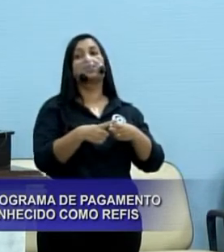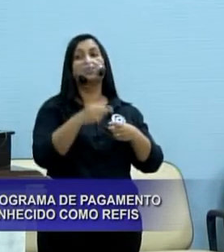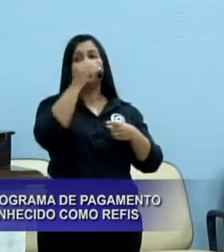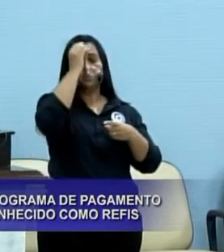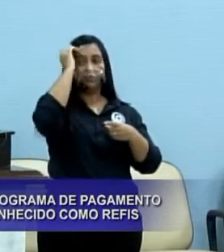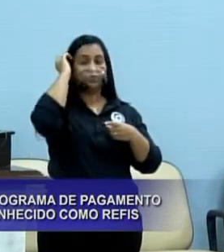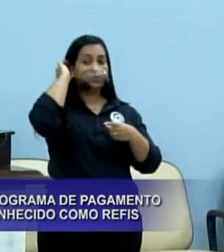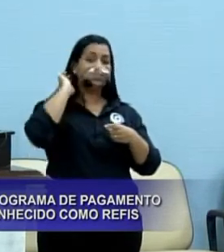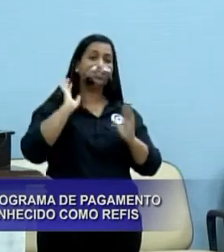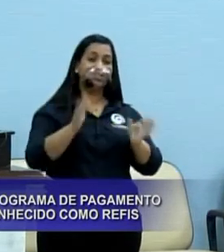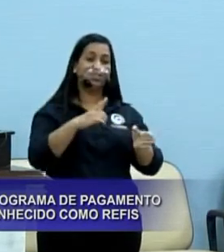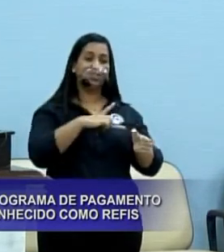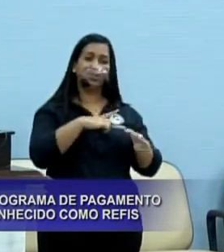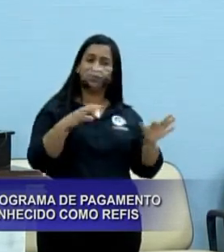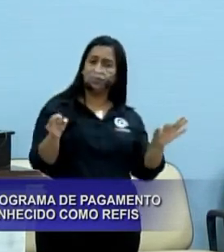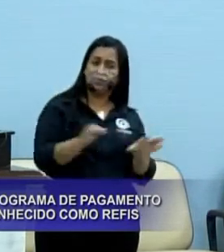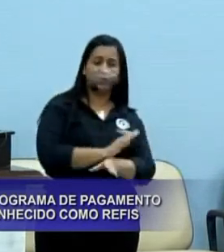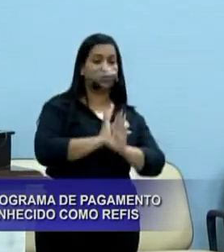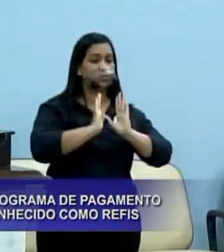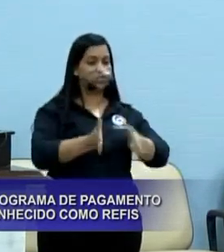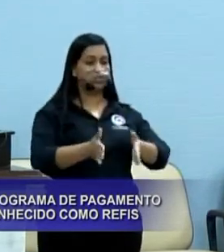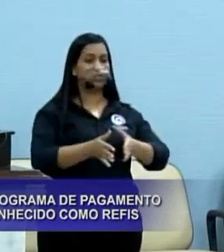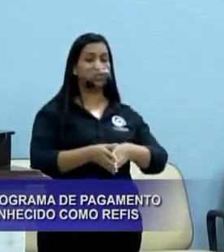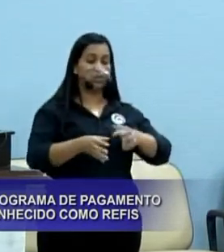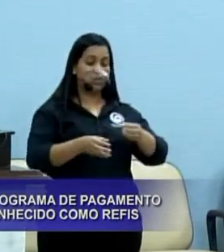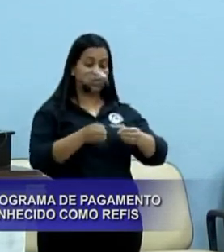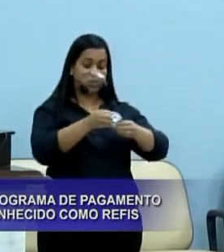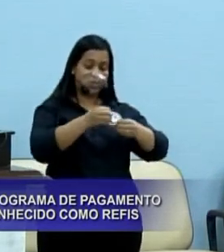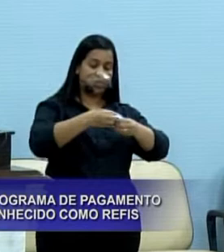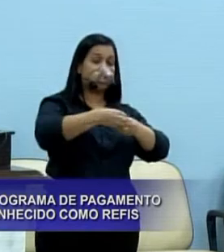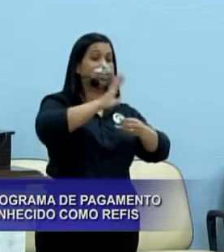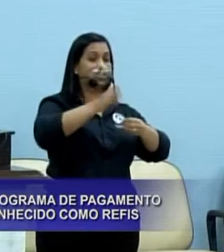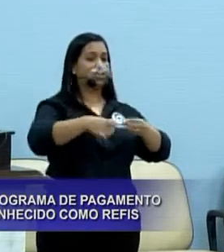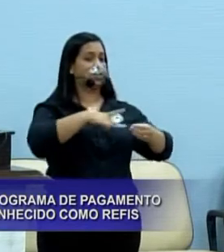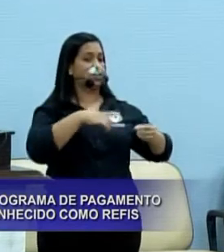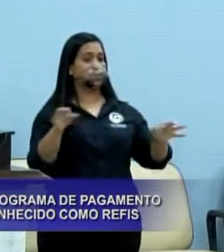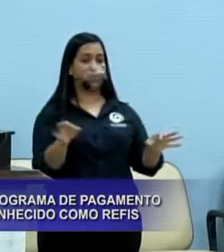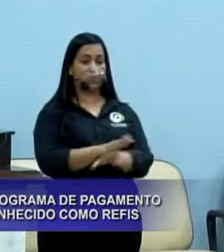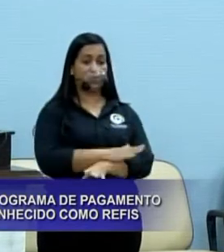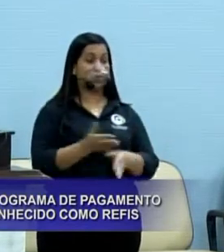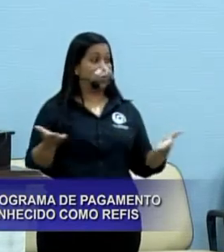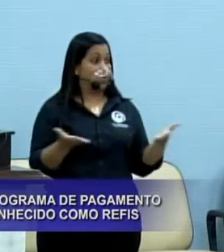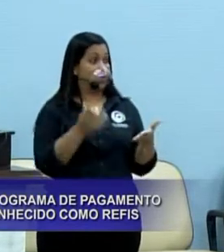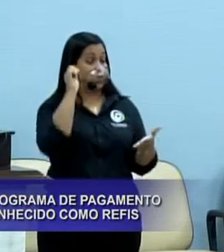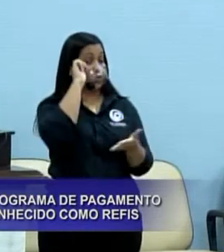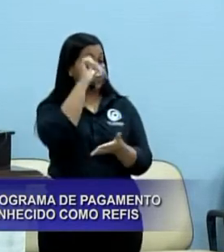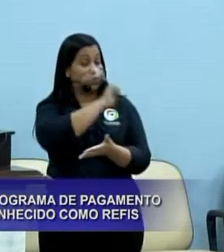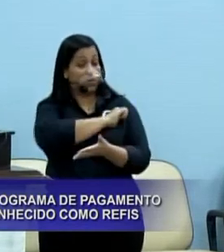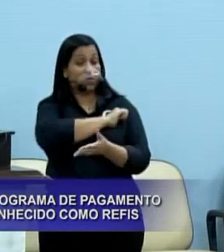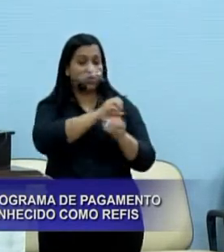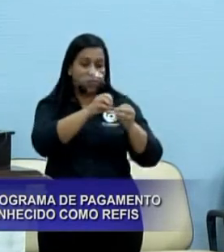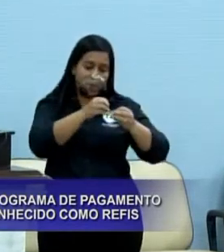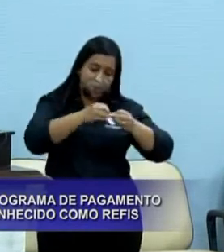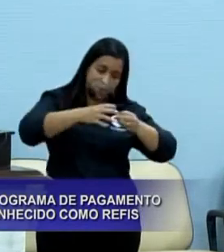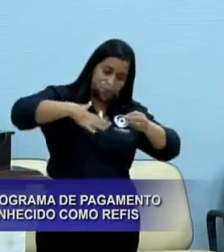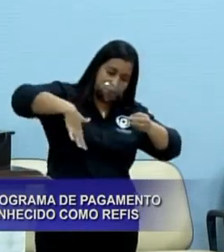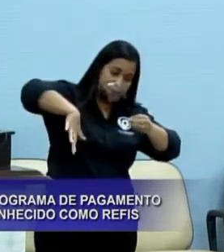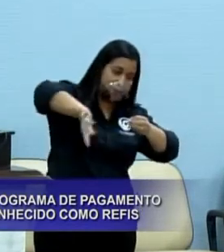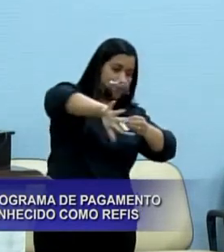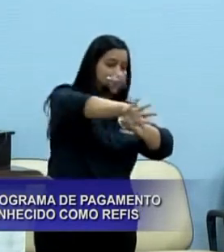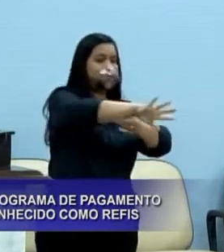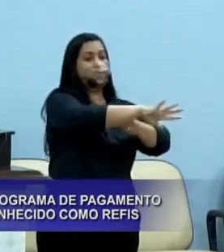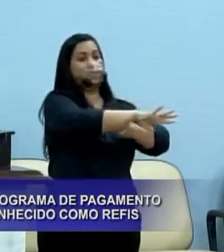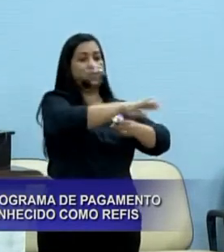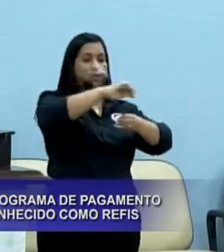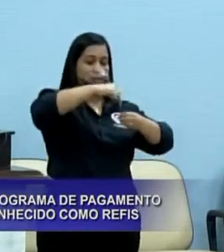que isso já está consolidado, essa região metropolitana ela já existe, hoje Rio Preto e toda a região trabalha em